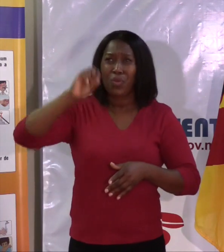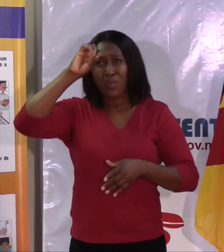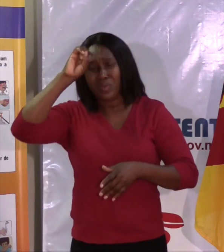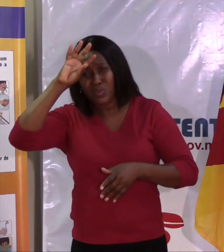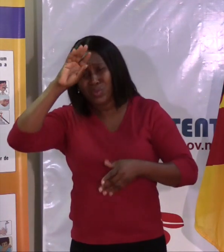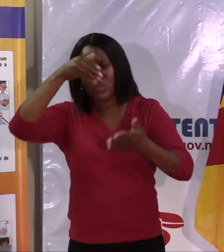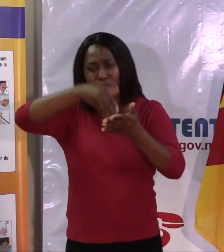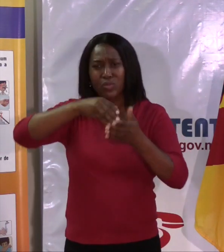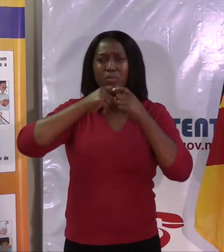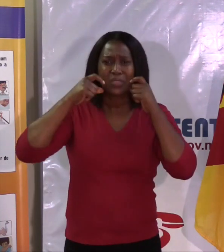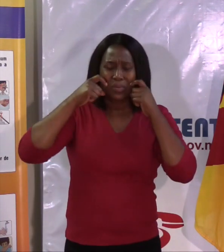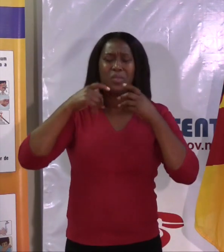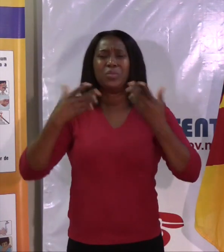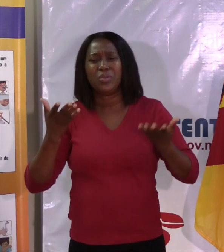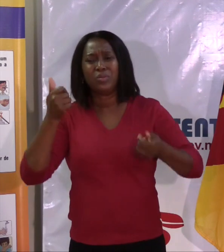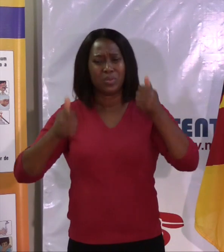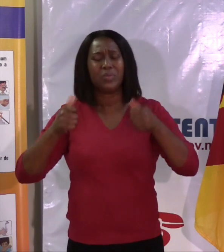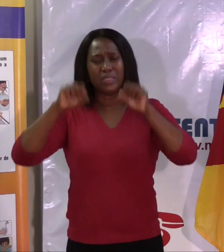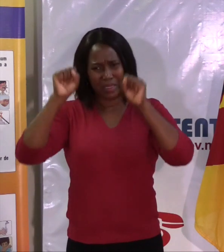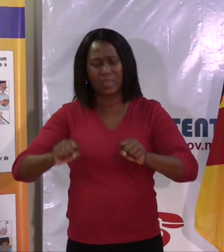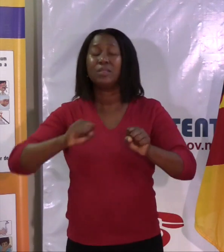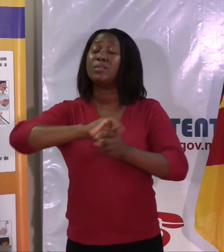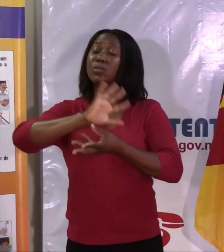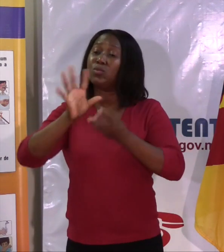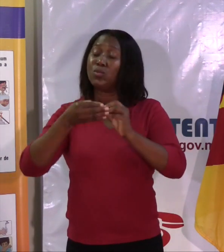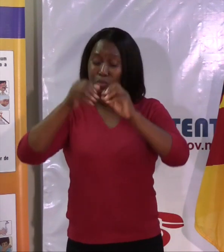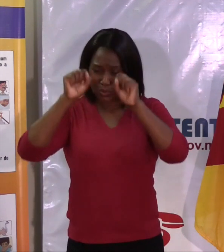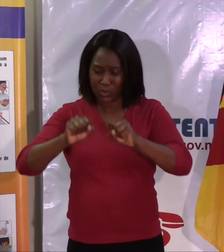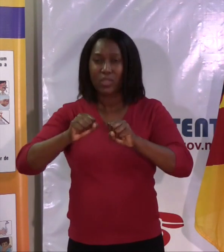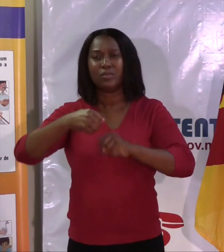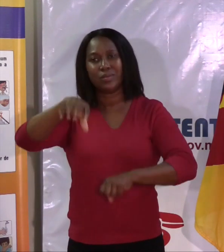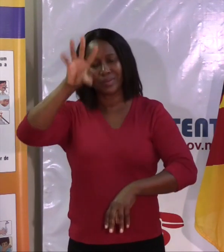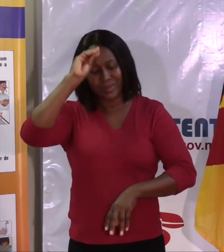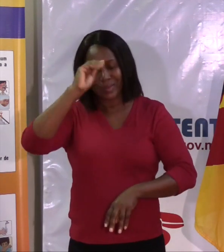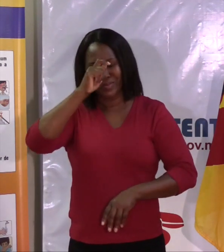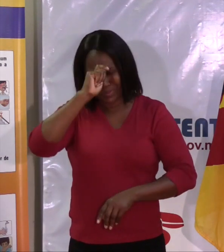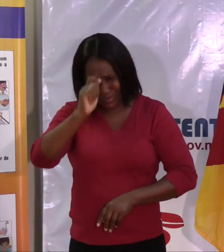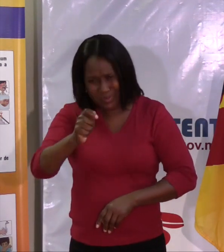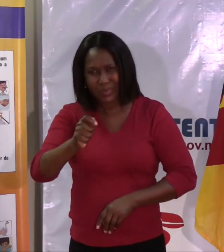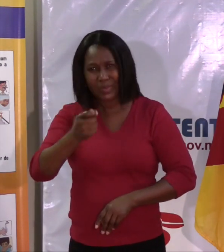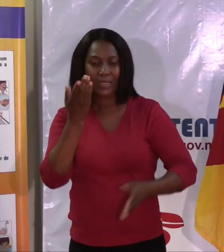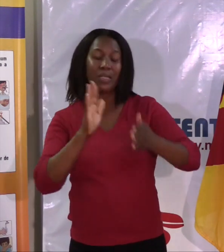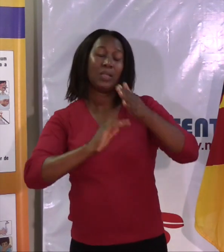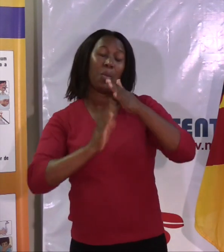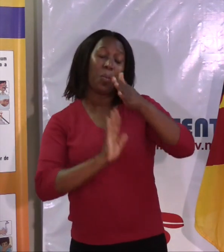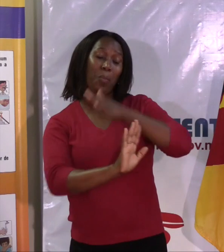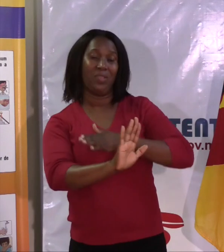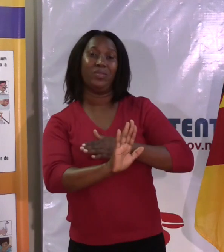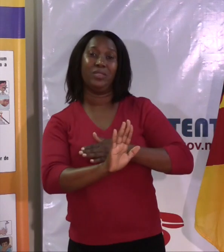que cada um de nós cumpra todas as medidas de prevenção. Nós dissemos lavar sempre as mãos. lavar sempre as mãos, lavar as